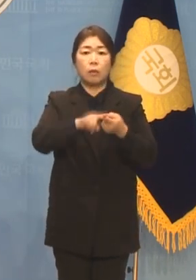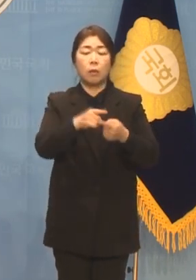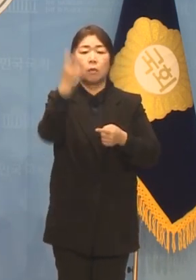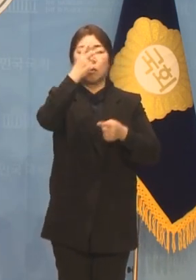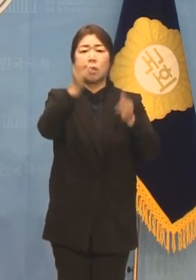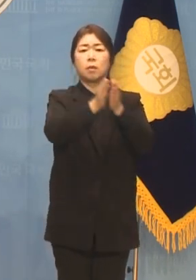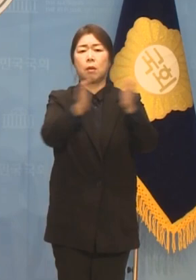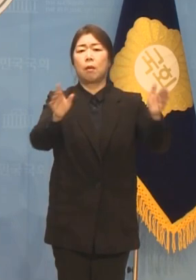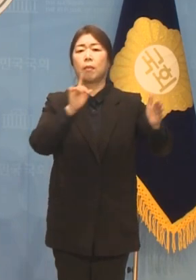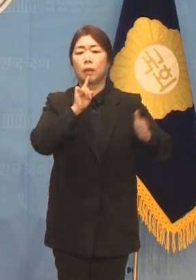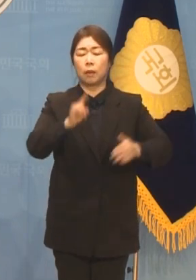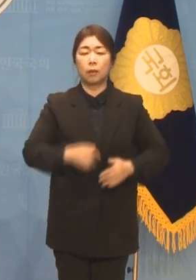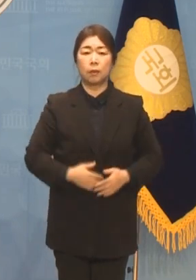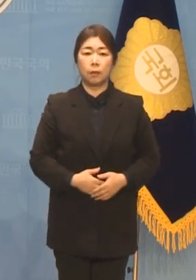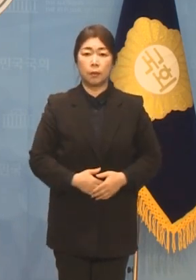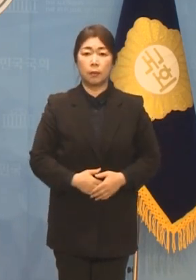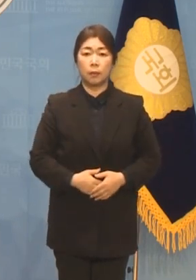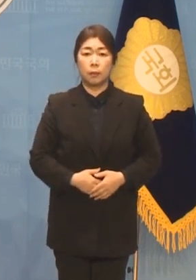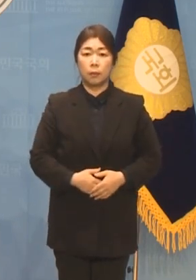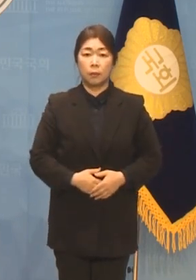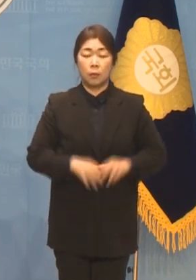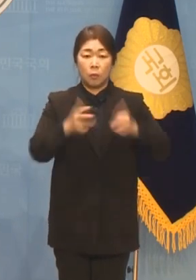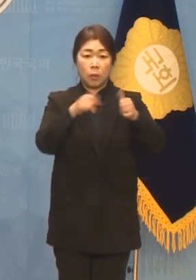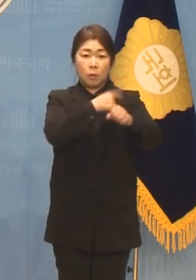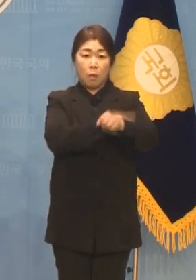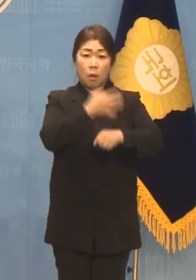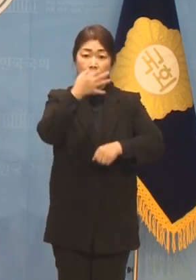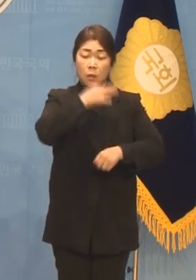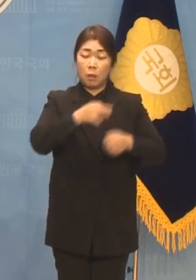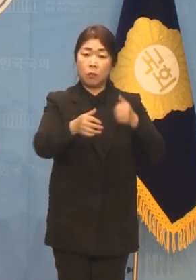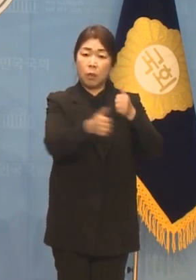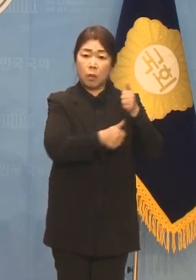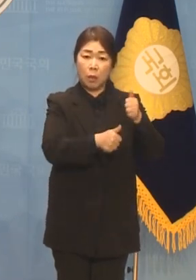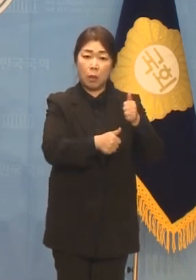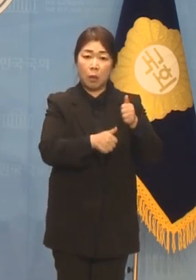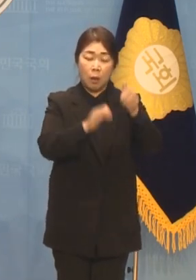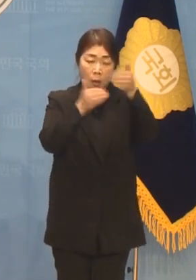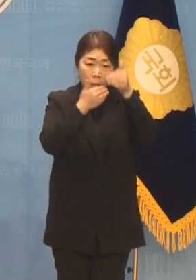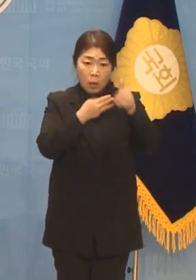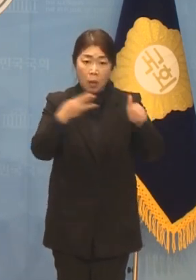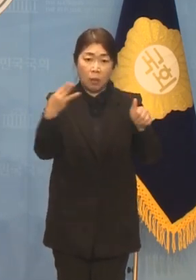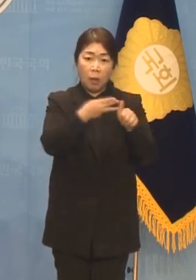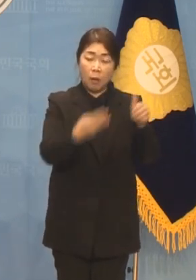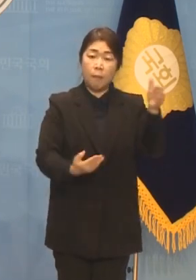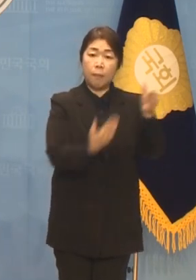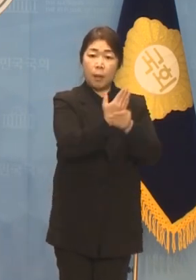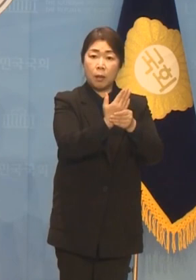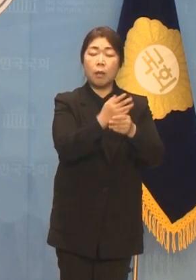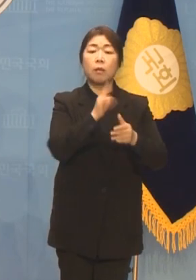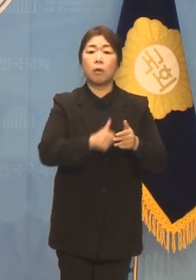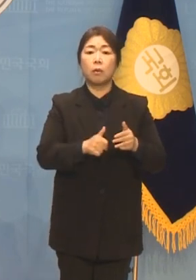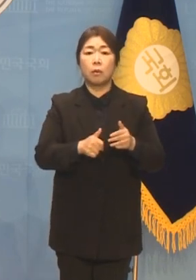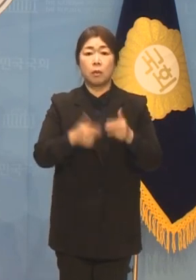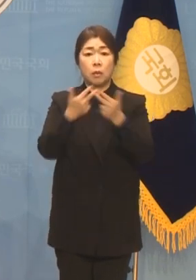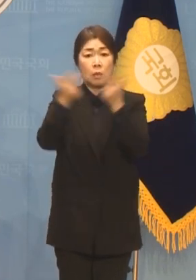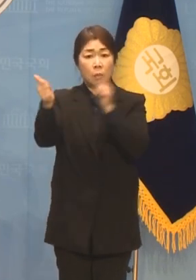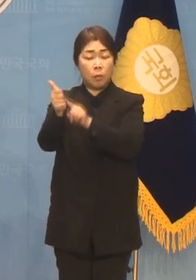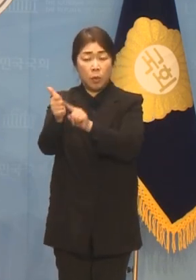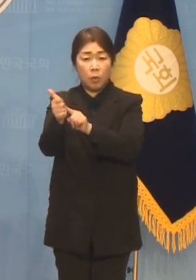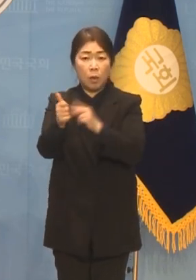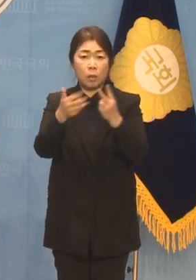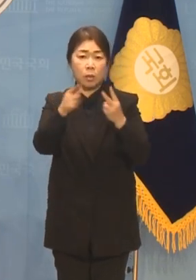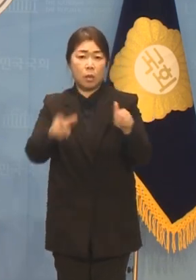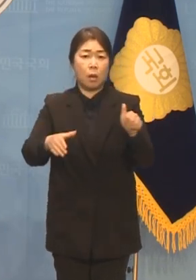착수했다고 밝혔습니다 국민권익위원회는 암살 테러를 당한 야당 대표에게 2차 가해를 하고 있습니다